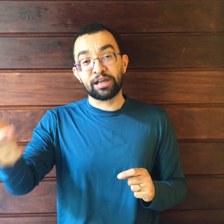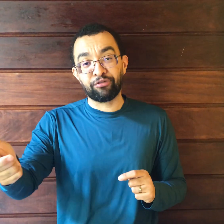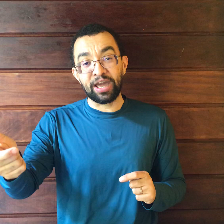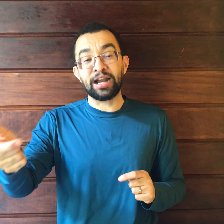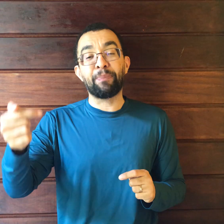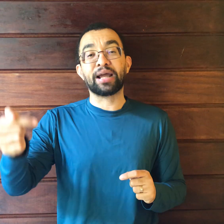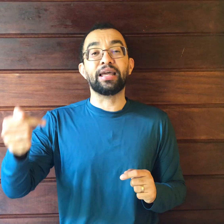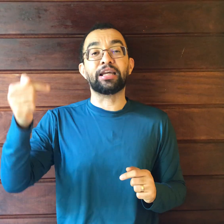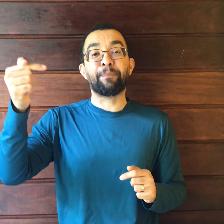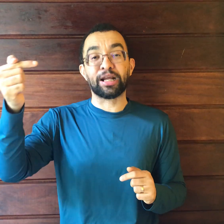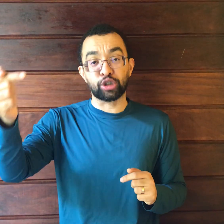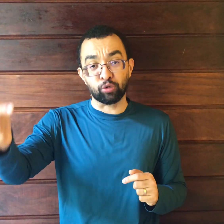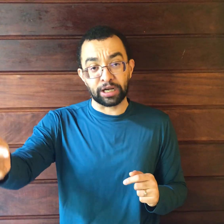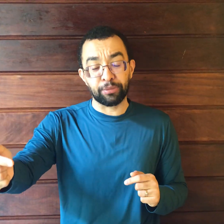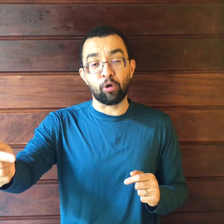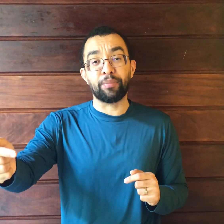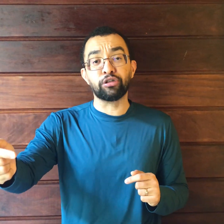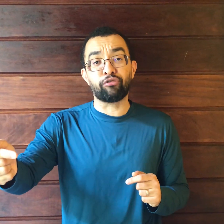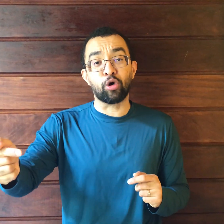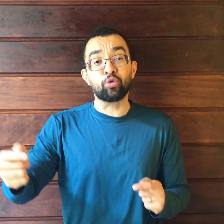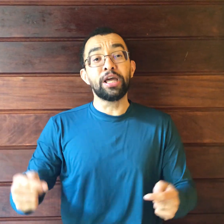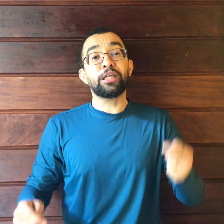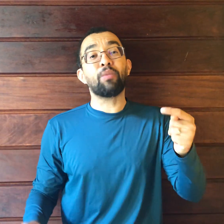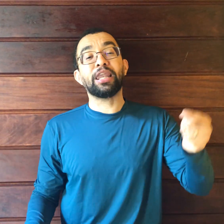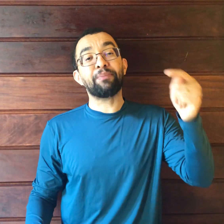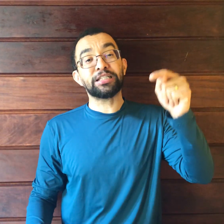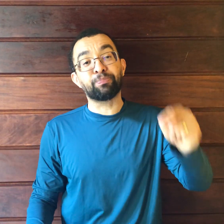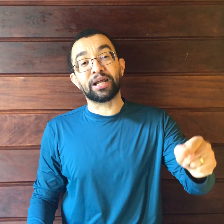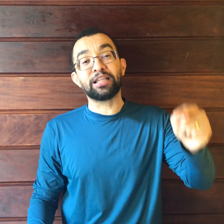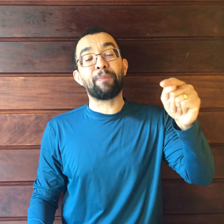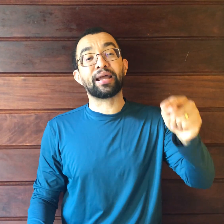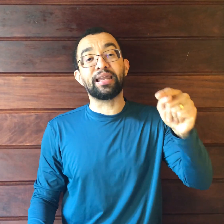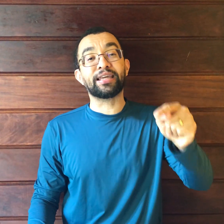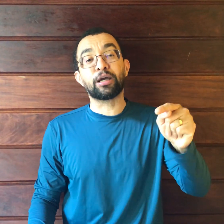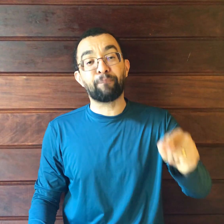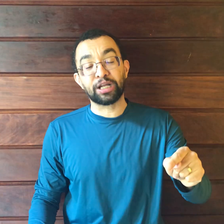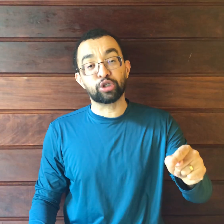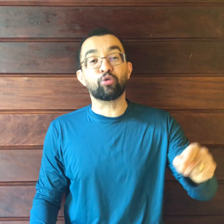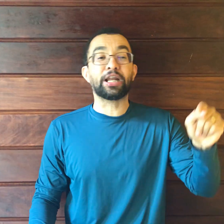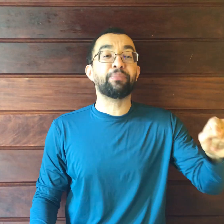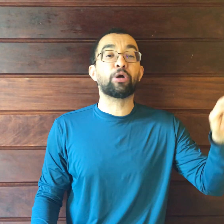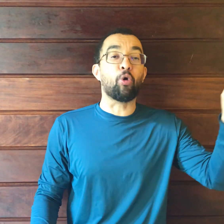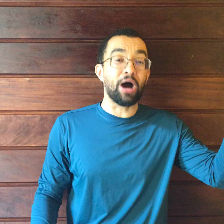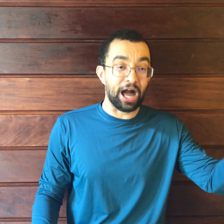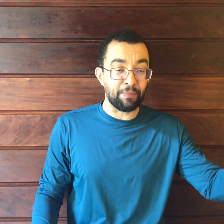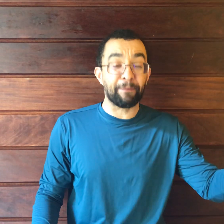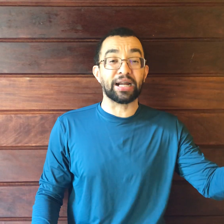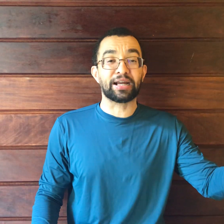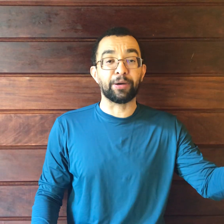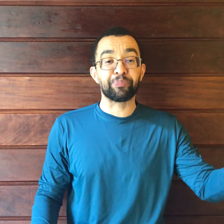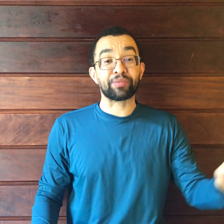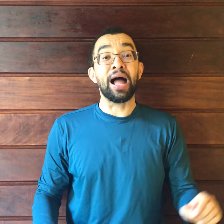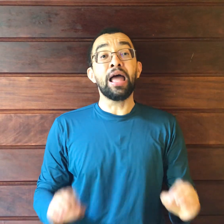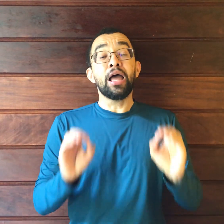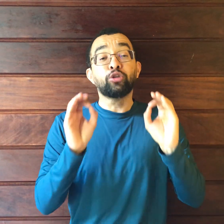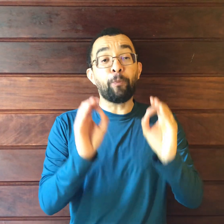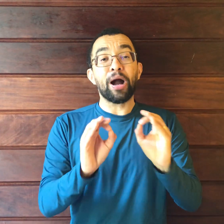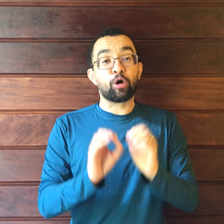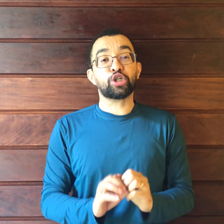severa para aquele que pratica o crime com arma de fogo e uma lei mais branda para aquele que pratica o crime com arma branca. No pacote